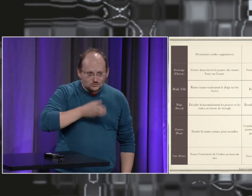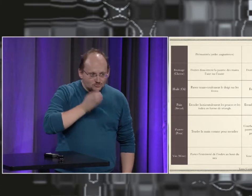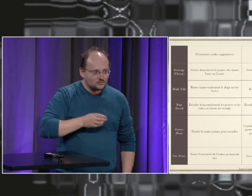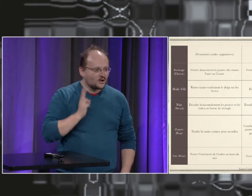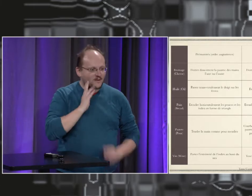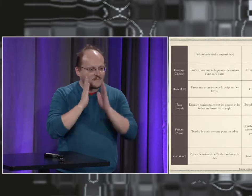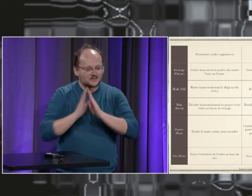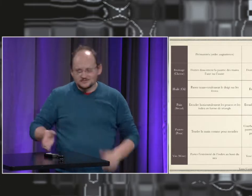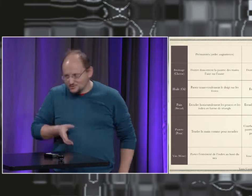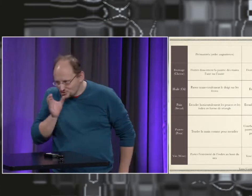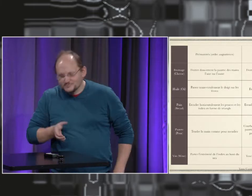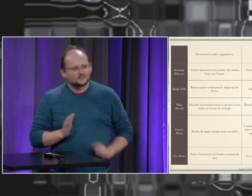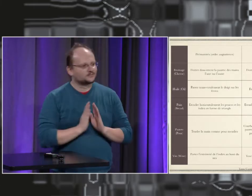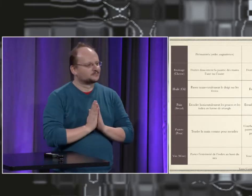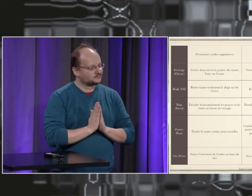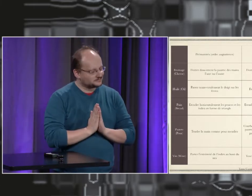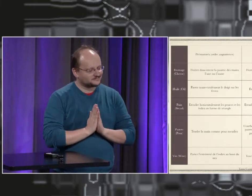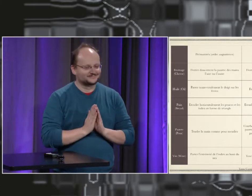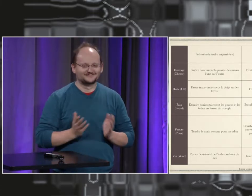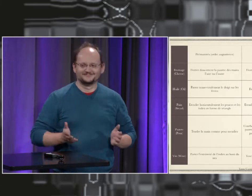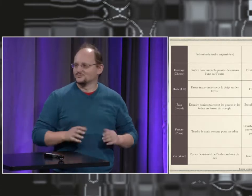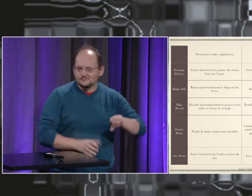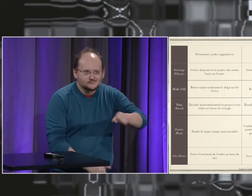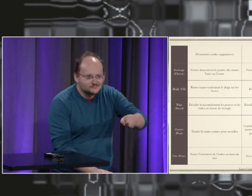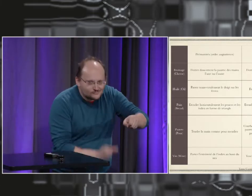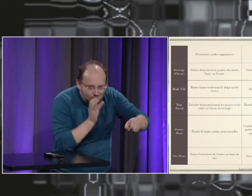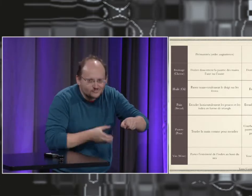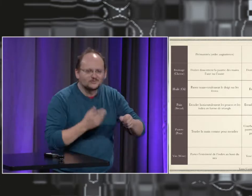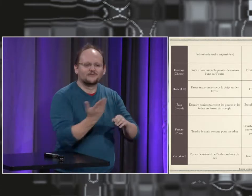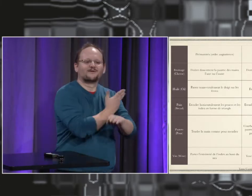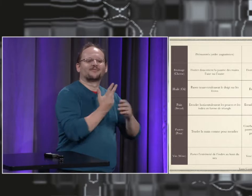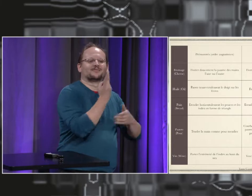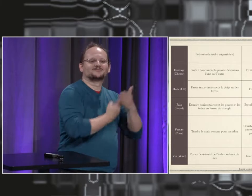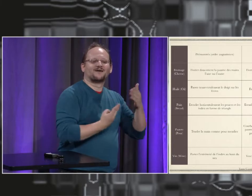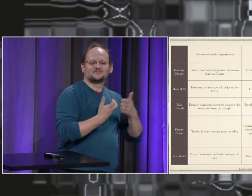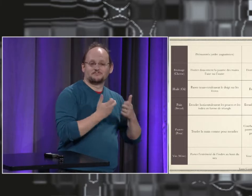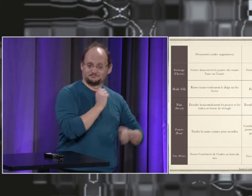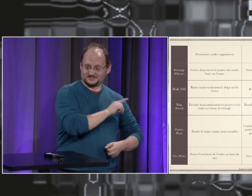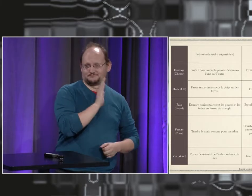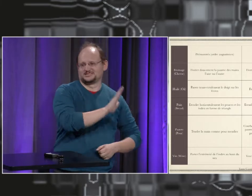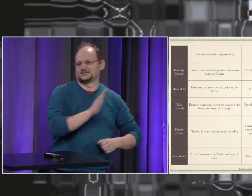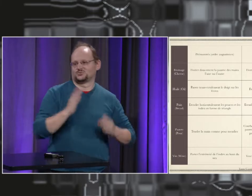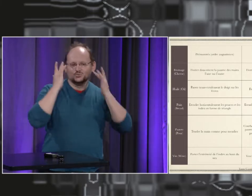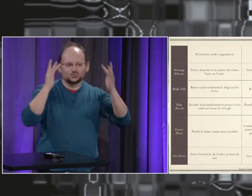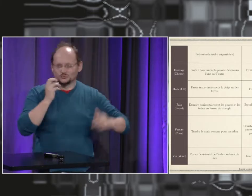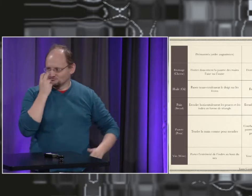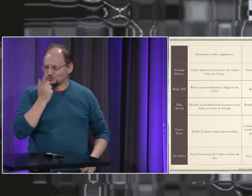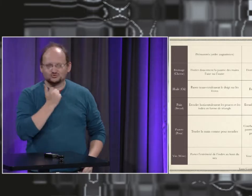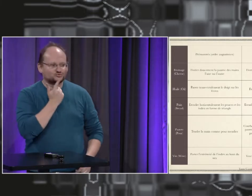sur le nez, parce qu'en fait, ils buvaient le vin. Donc, ils avaient souvent le nez rouge. Ils le buvaient parfois en cachette, comme on a vu les dessins précédemment.